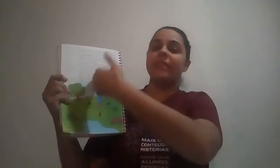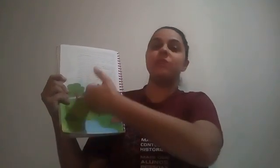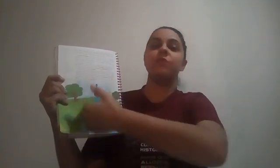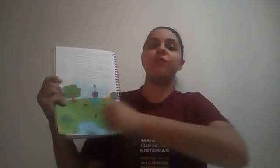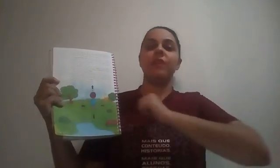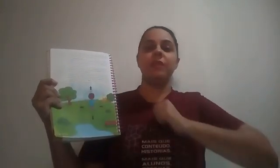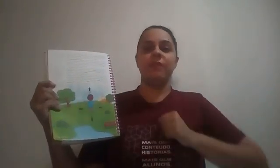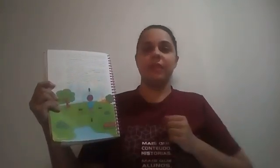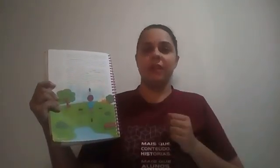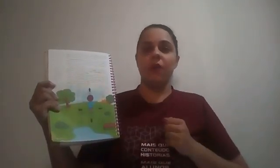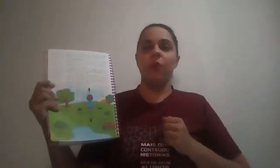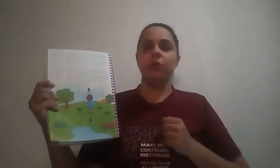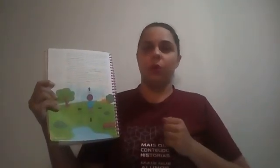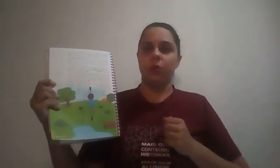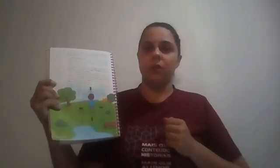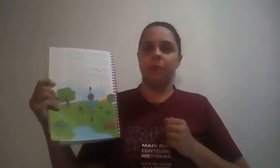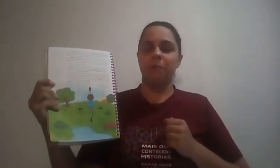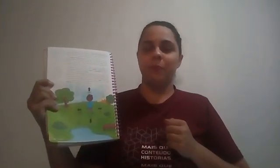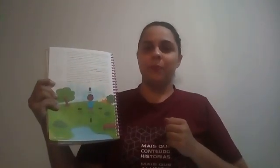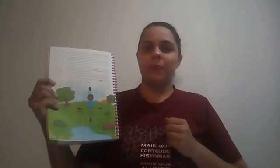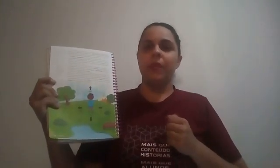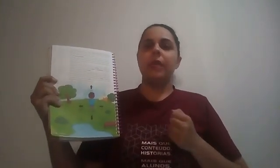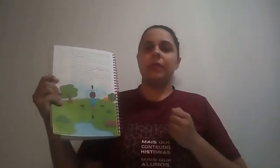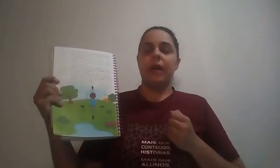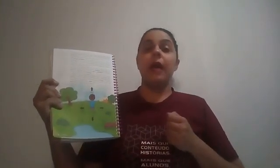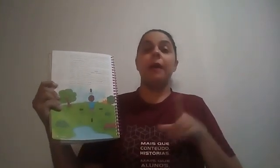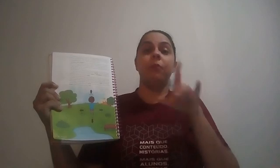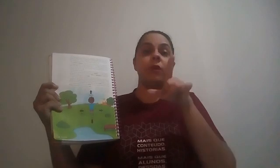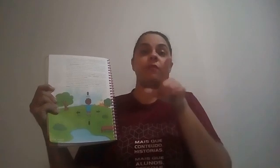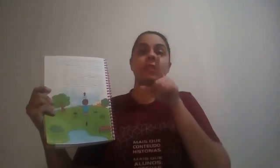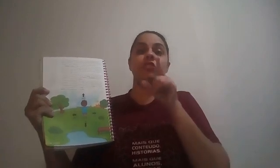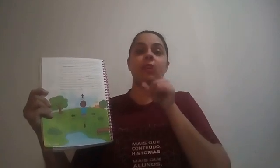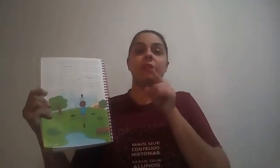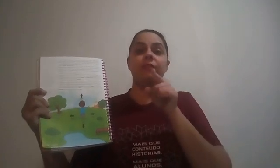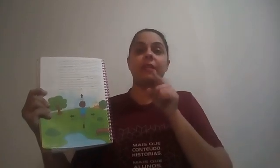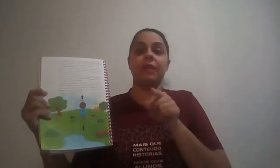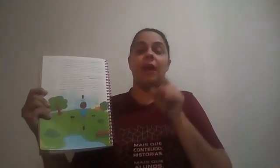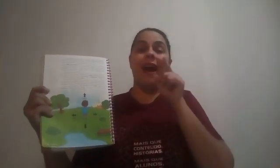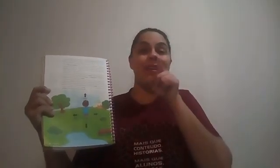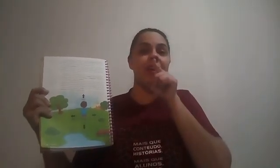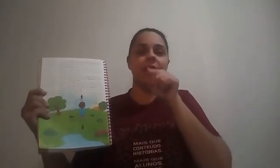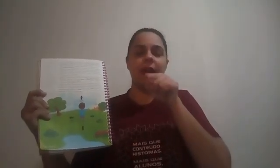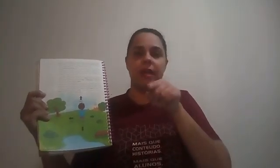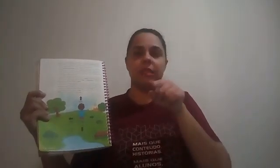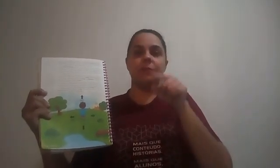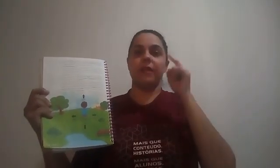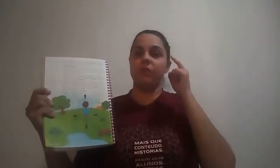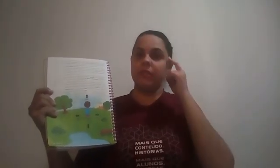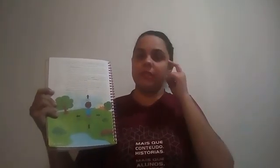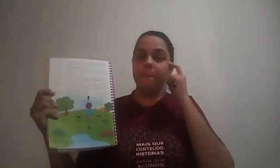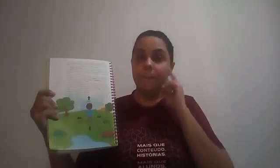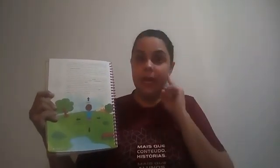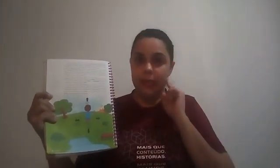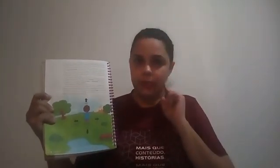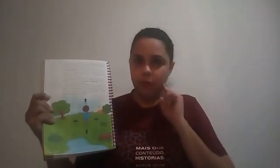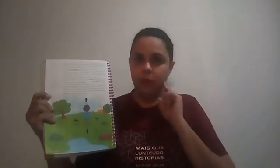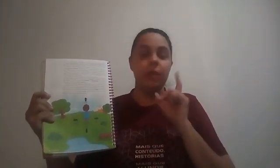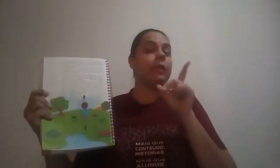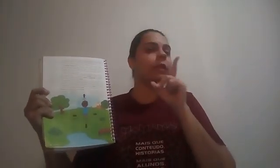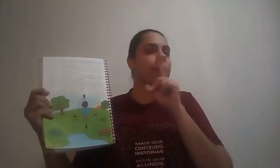E na sua frente, vai ser o Norte. Tá? É bom que vocês tentem fazer aí em casa, pra que vocês aprendam. Não